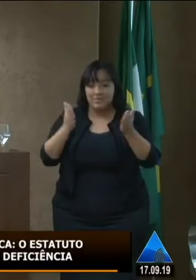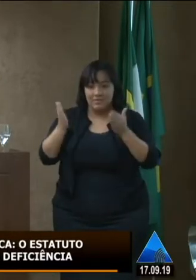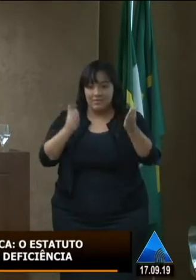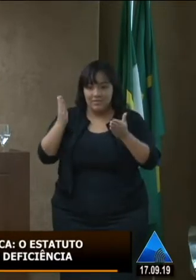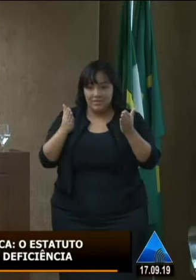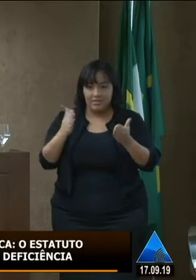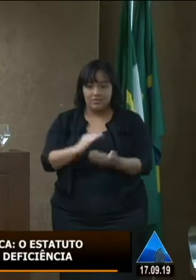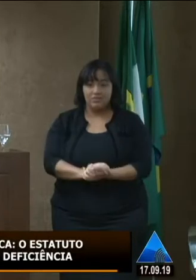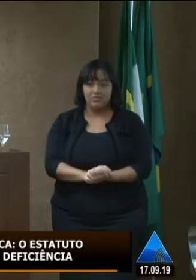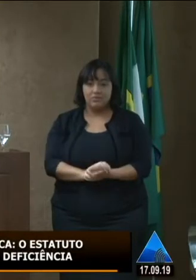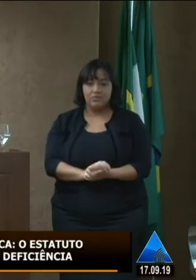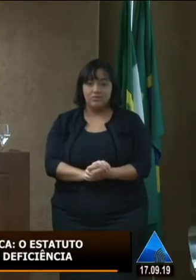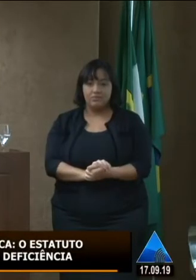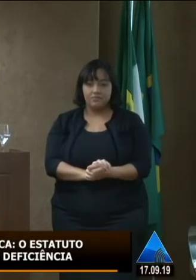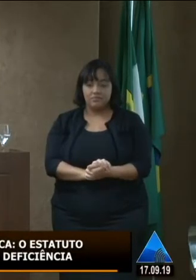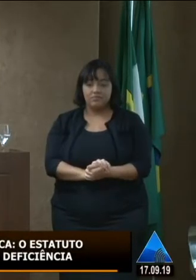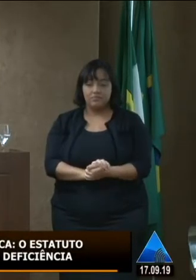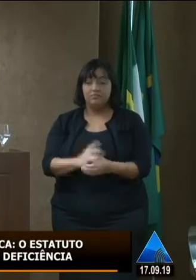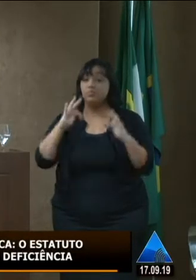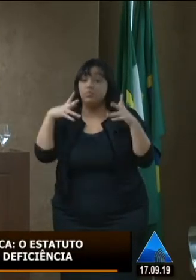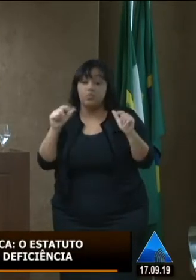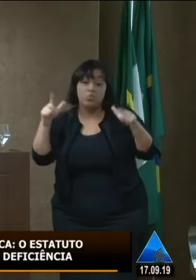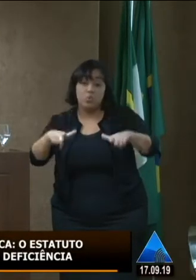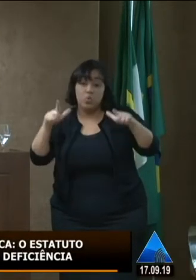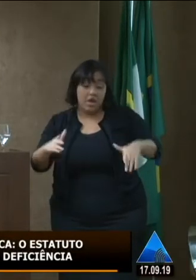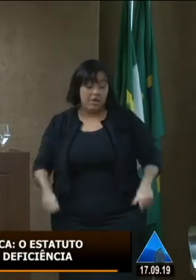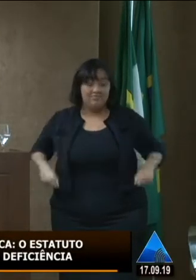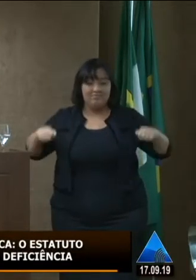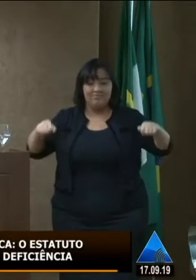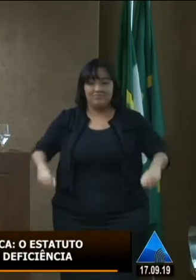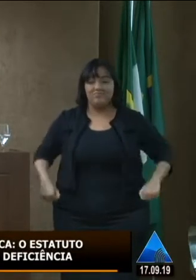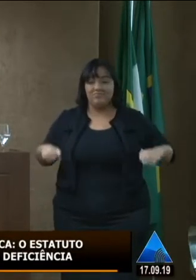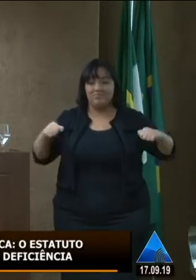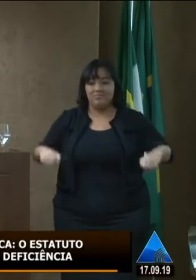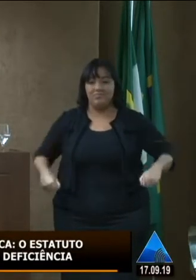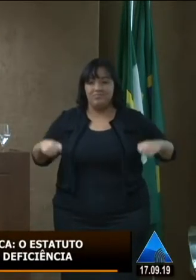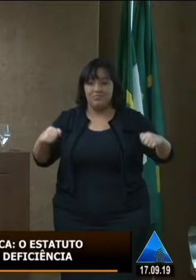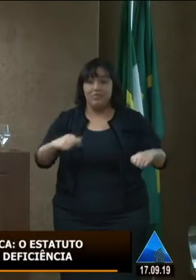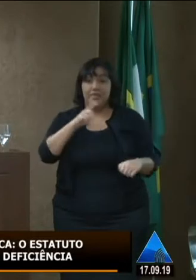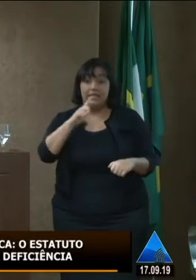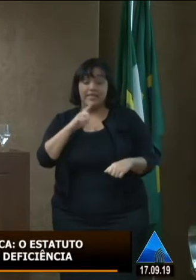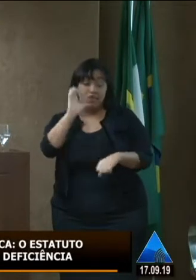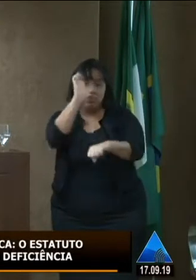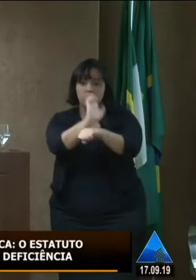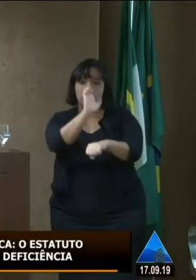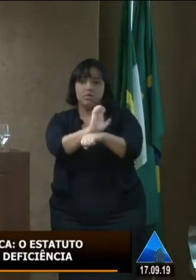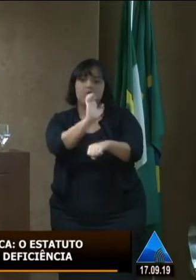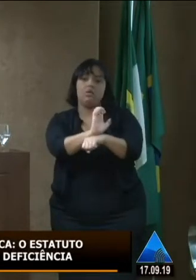chego com as minhas pernas ele tem que chegar com a cadeira de roda dele e quem tem que garantir isso é o Estado